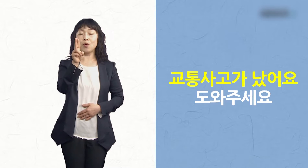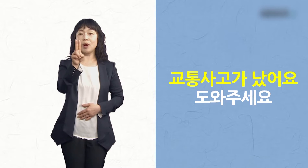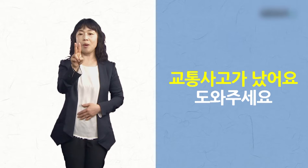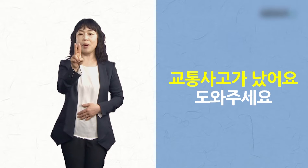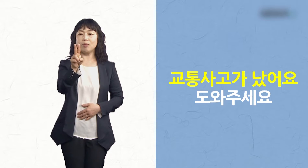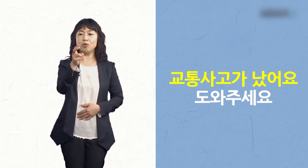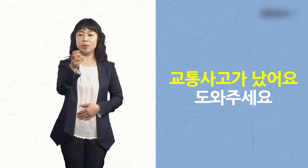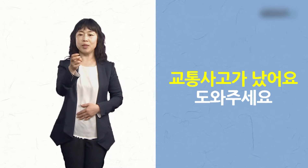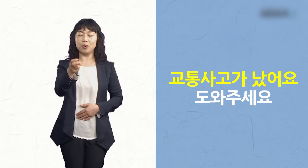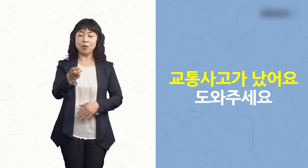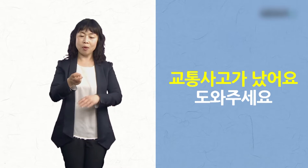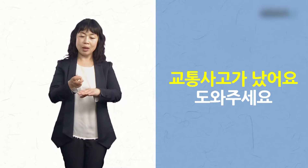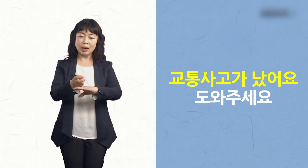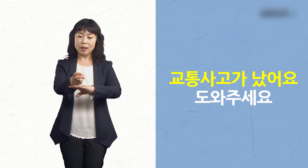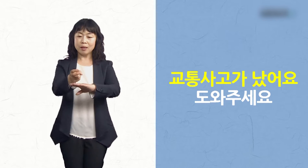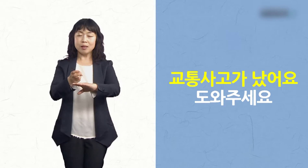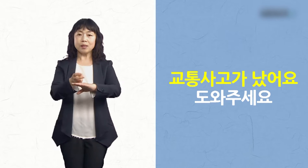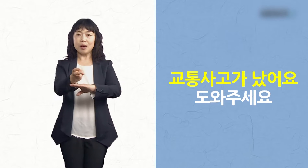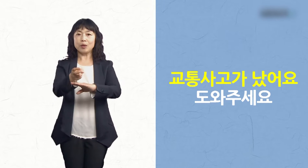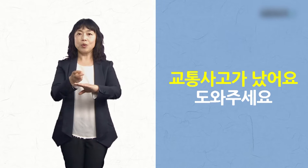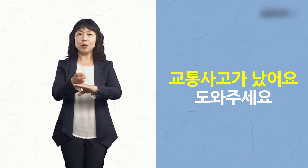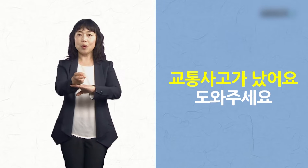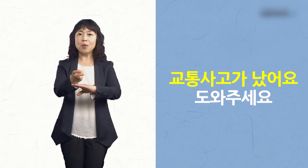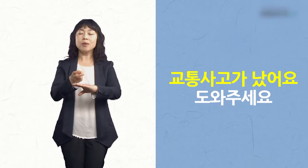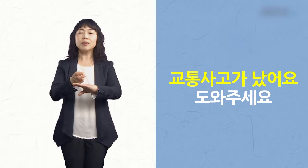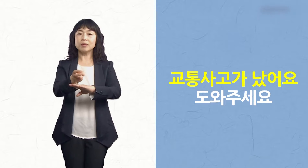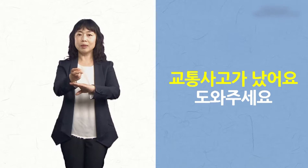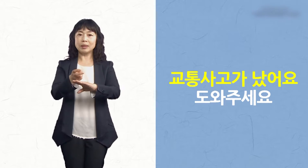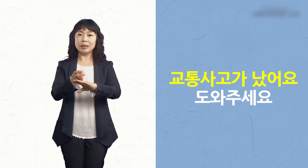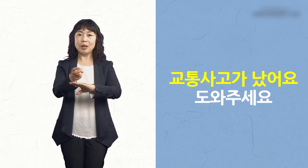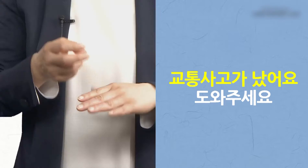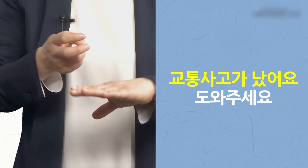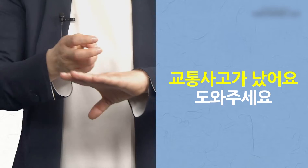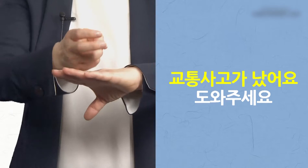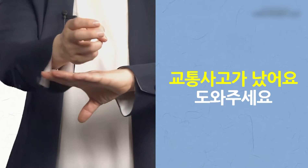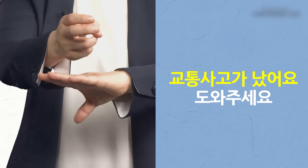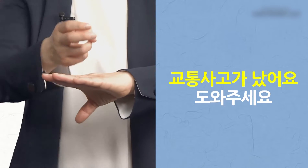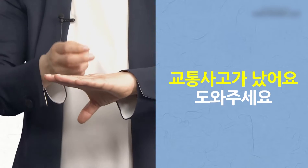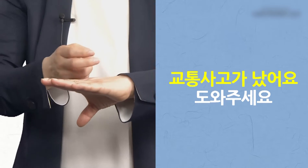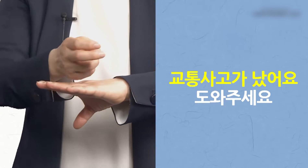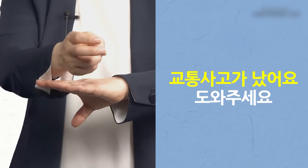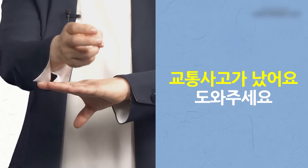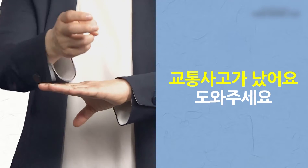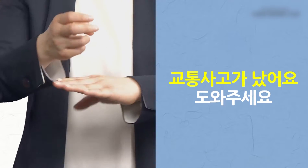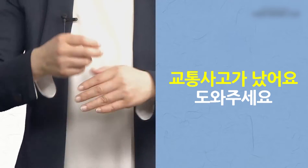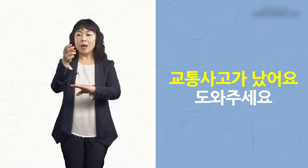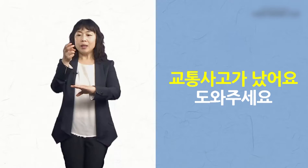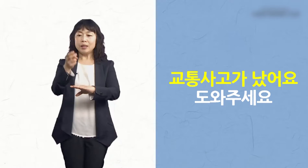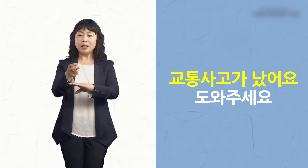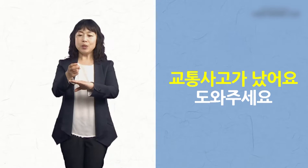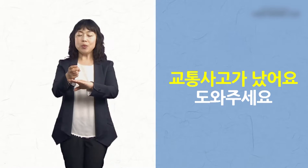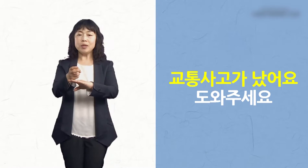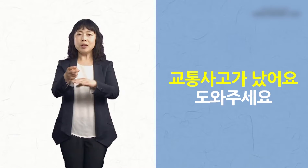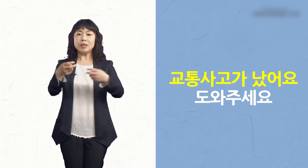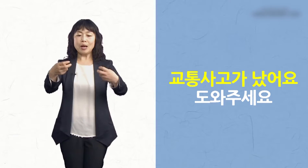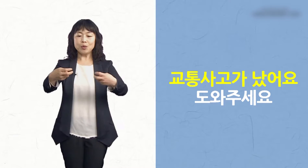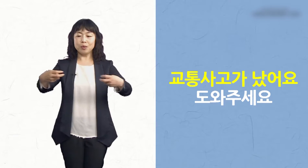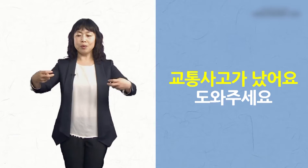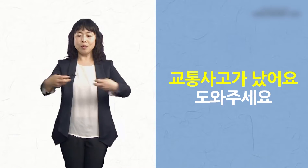손가락만 구부리시고 자 교통 이것은 또 자동차라고 씁니다. 이 손을 양손으로